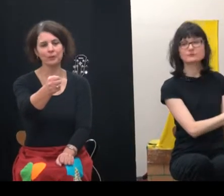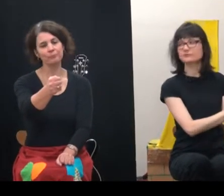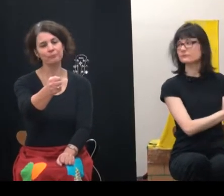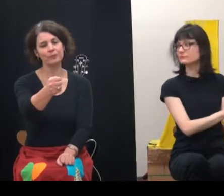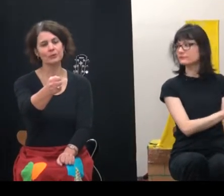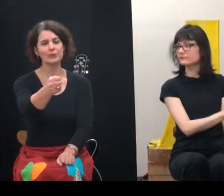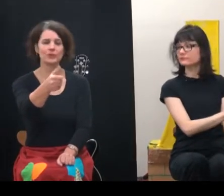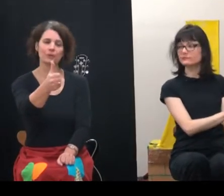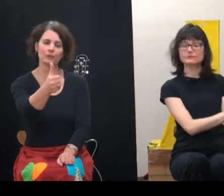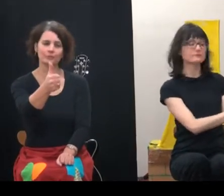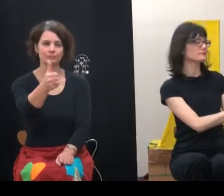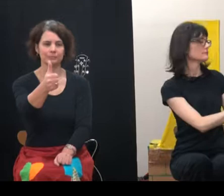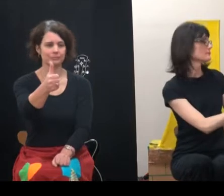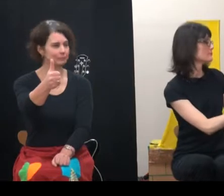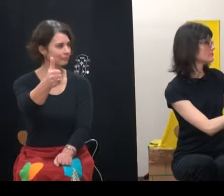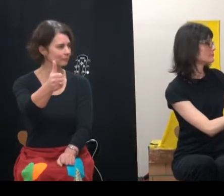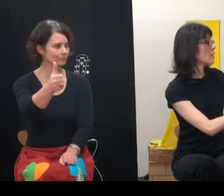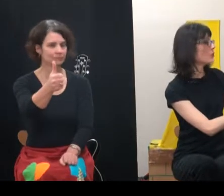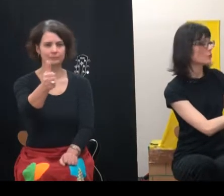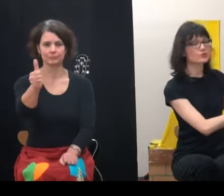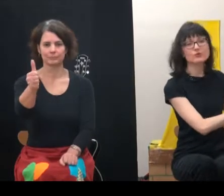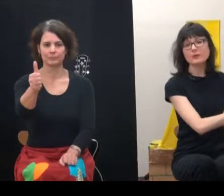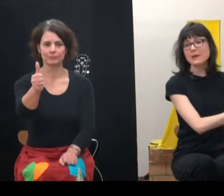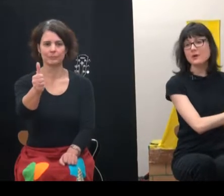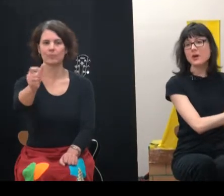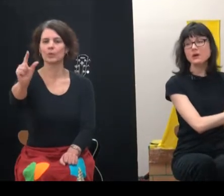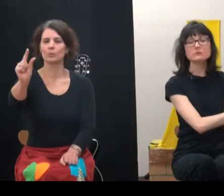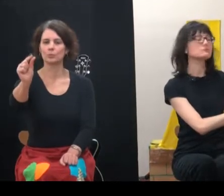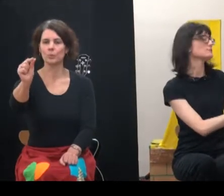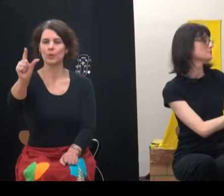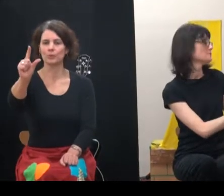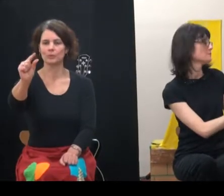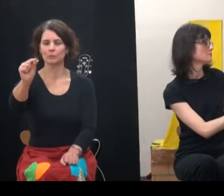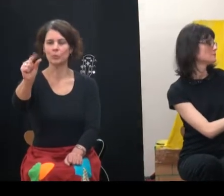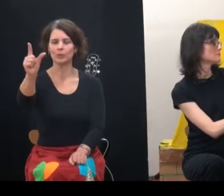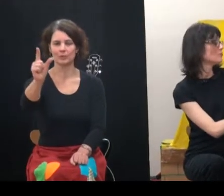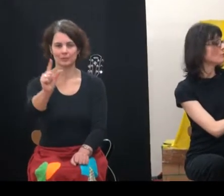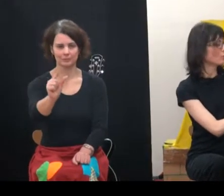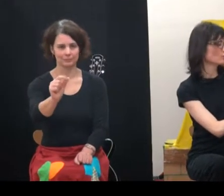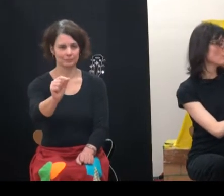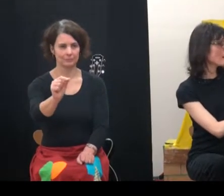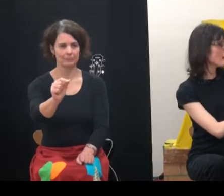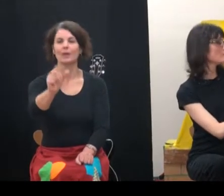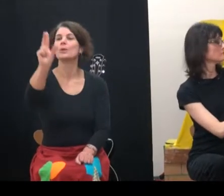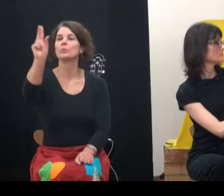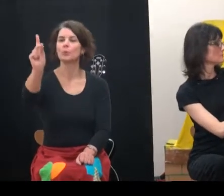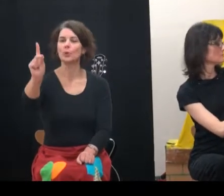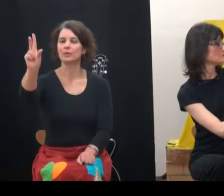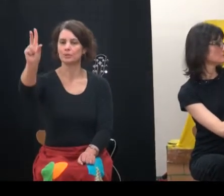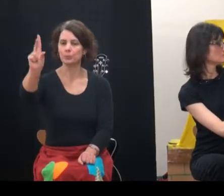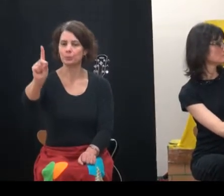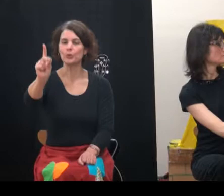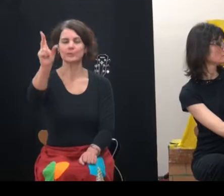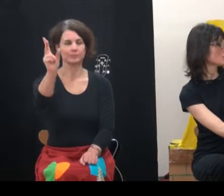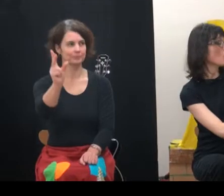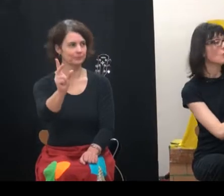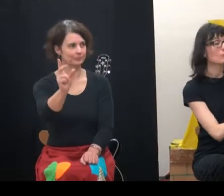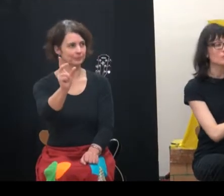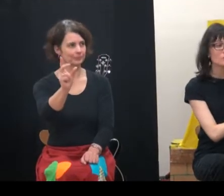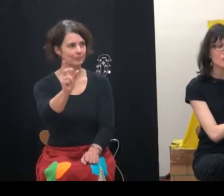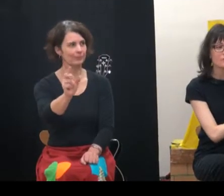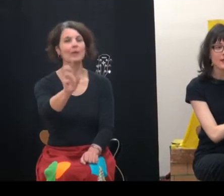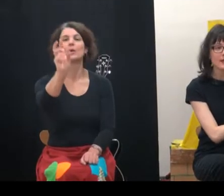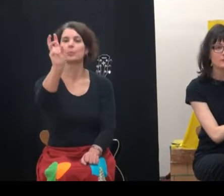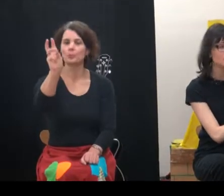Alors, je sors ! Bonjour, maman ! Bonjour, papa !